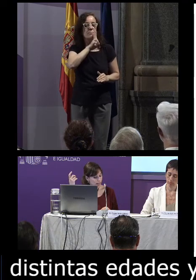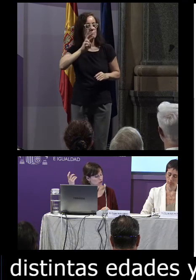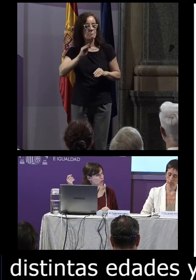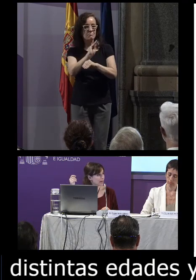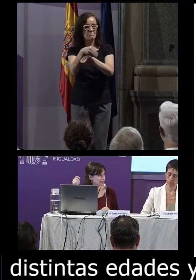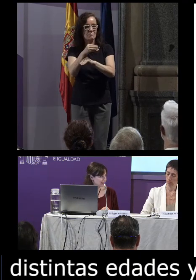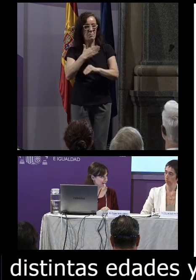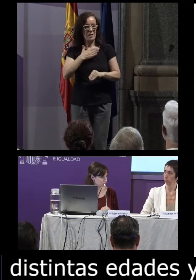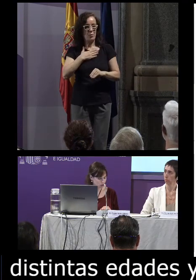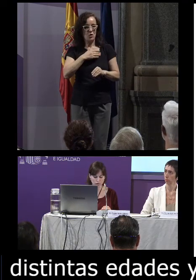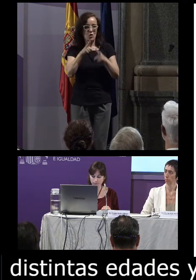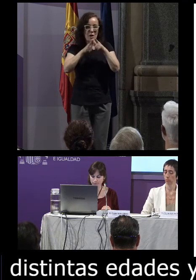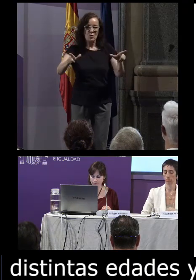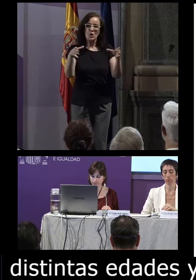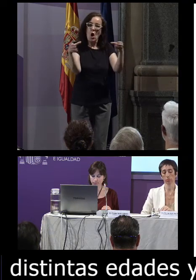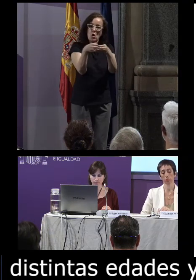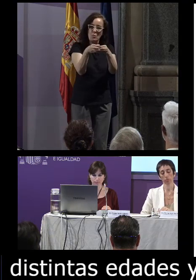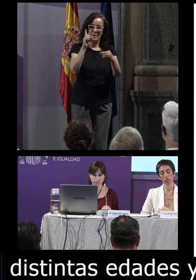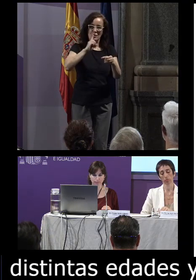la comunidad sorda del territorio